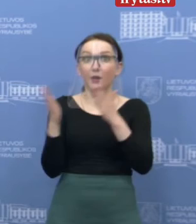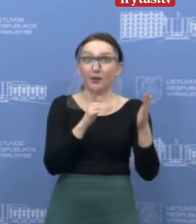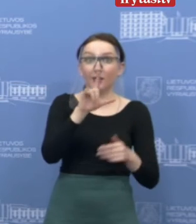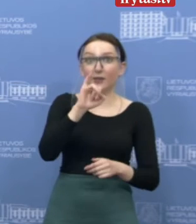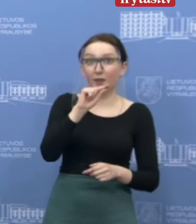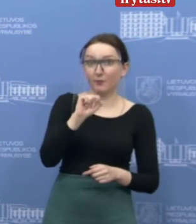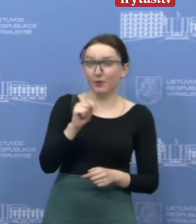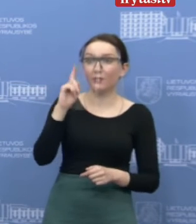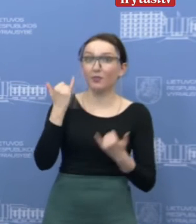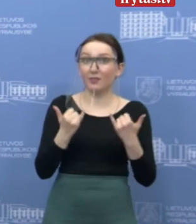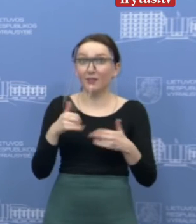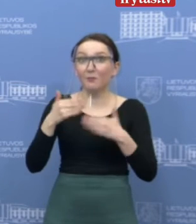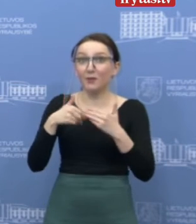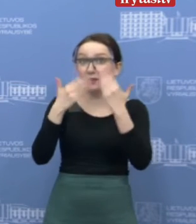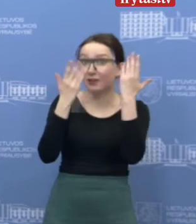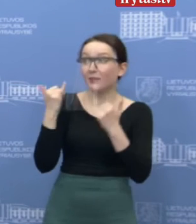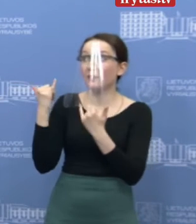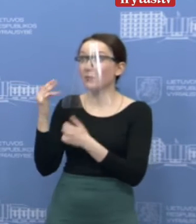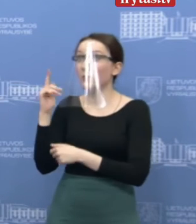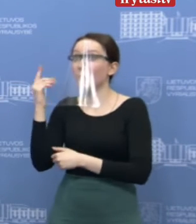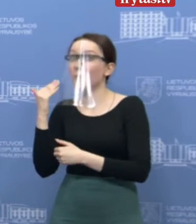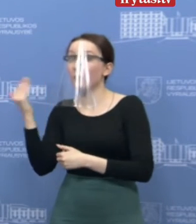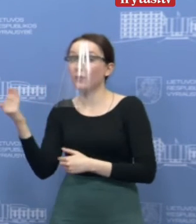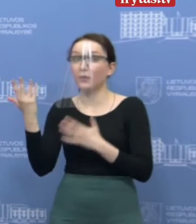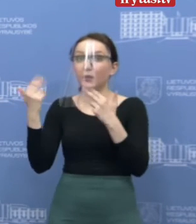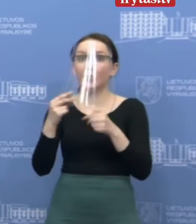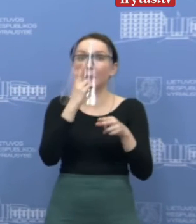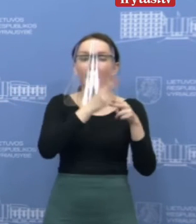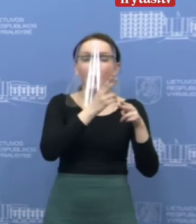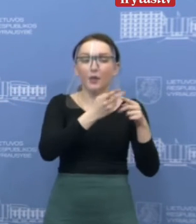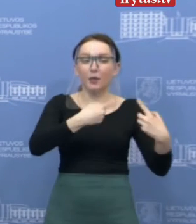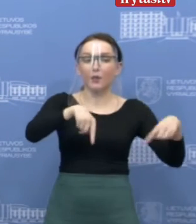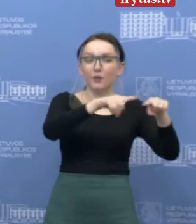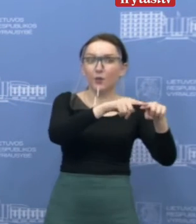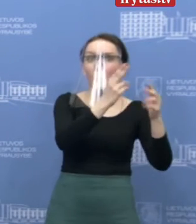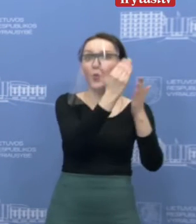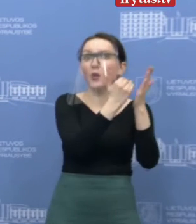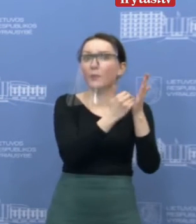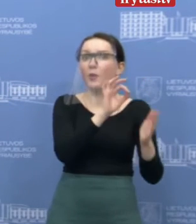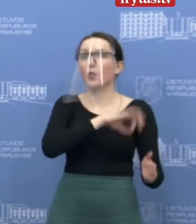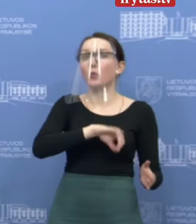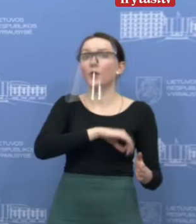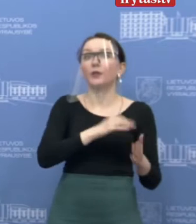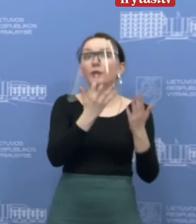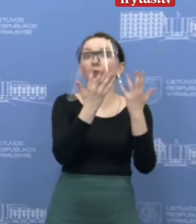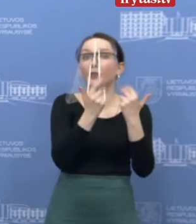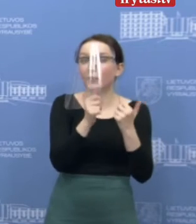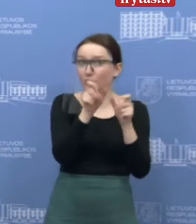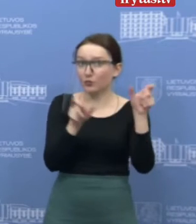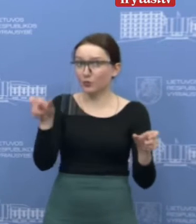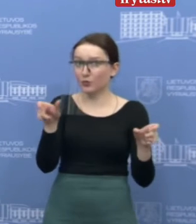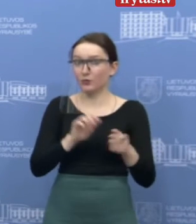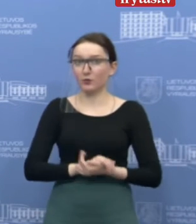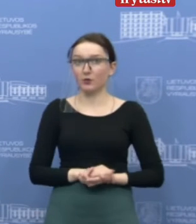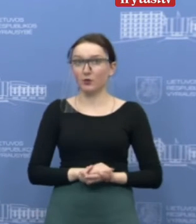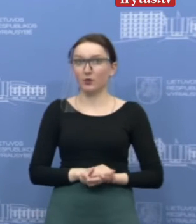Labadiena. Norėjau paklausti, kiek žmonių šiuo metu išsergančių jų naudojasi programėlės, abizoliacijos tikslais, yra,